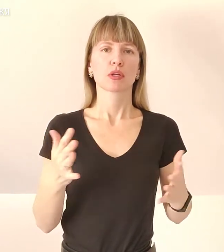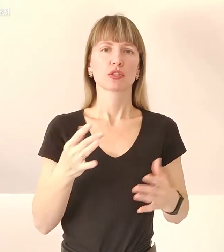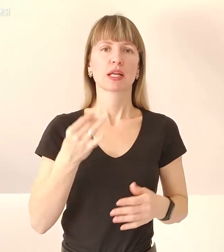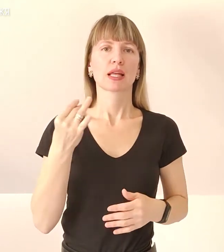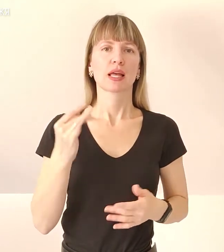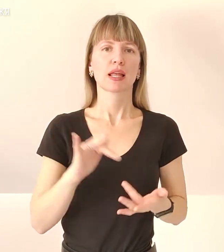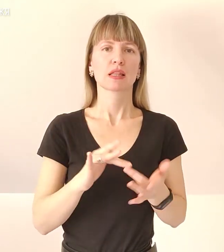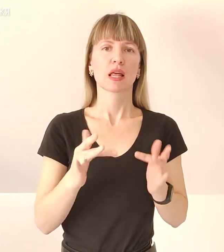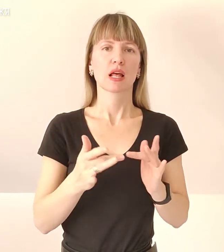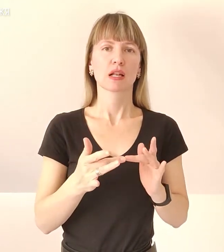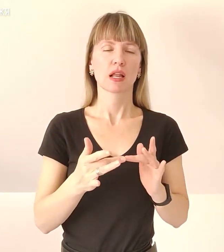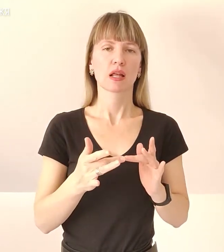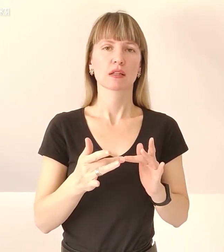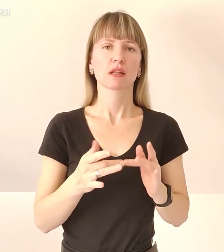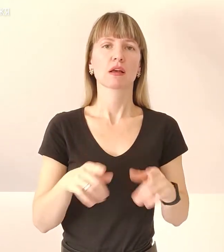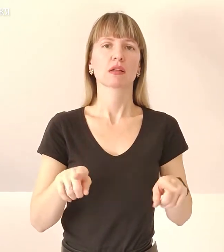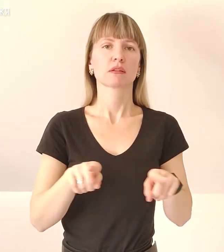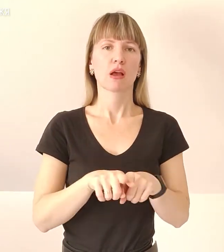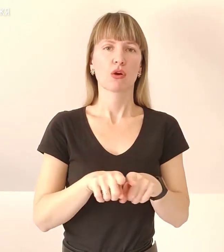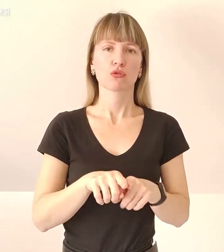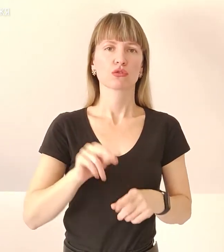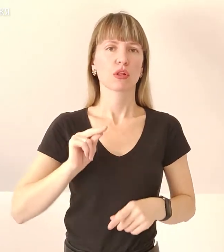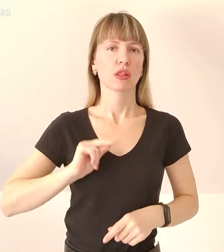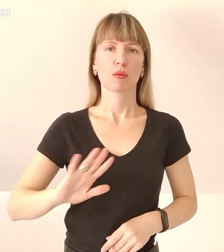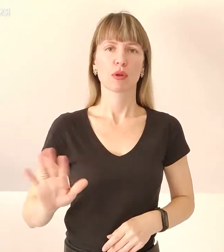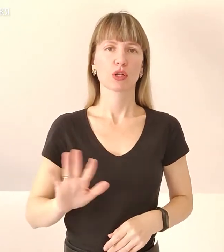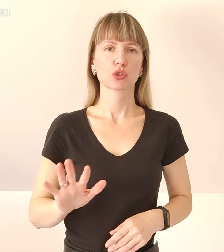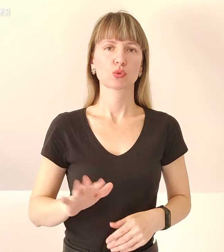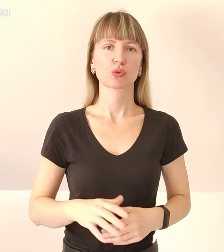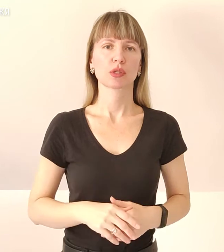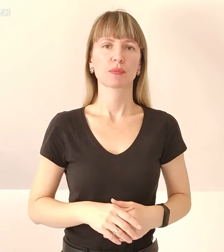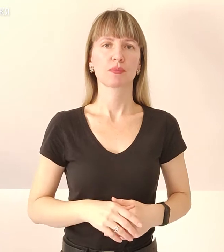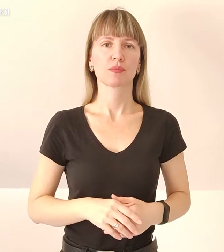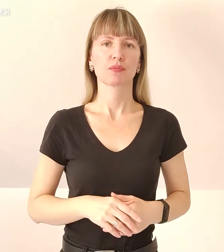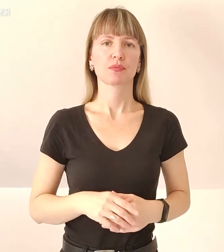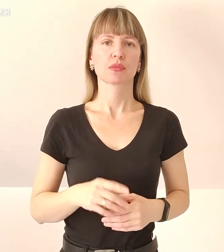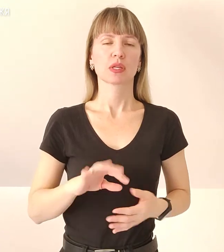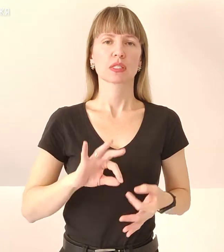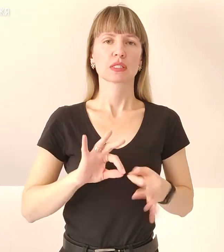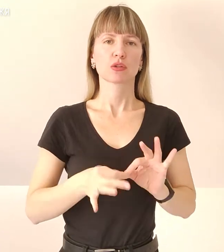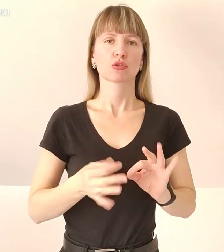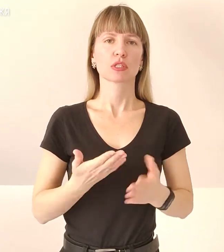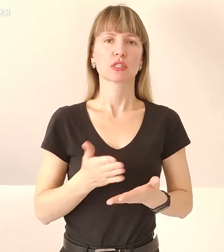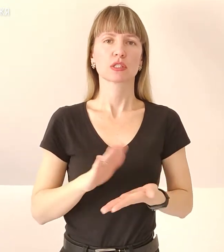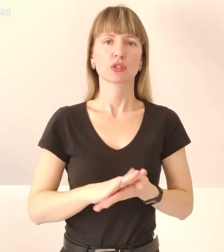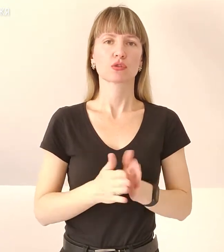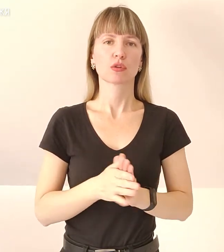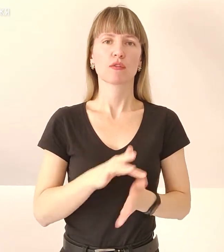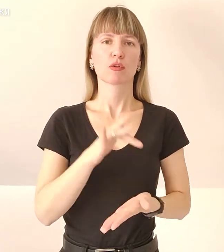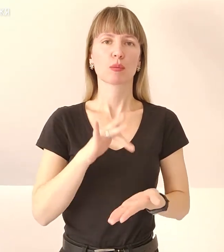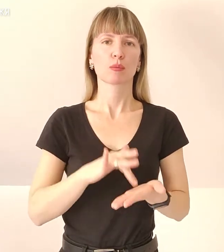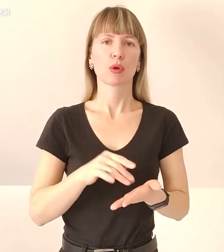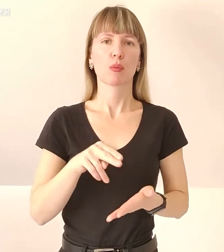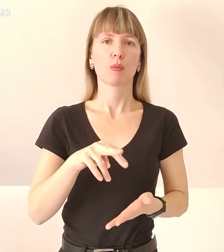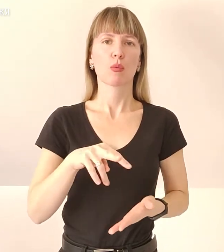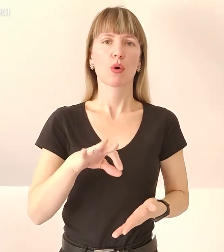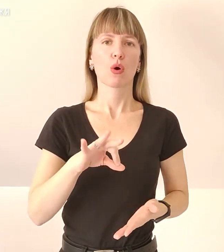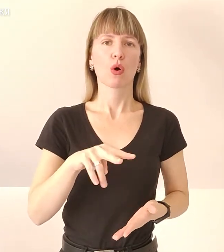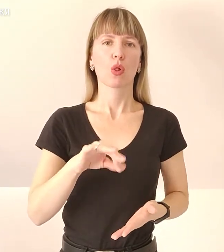-провайдерів також не працює. Складна ситуація і в місті Пологи. Більше того,